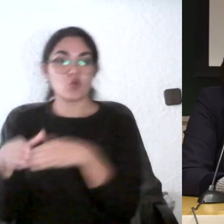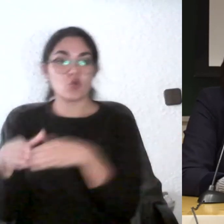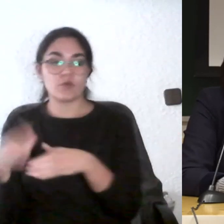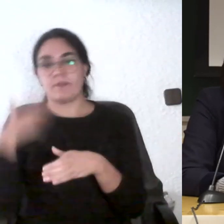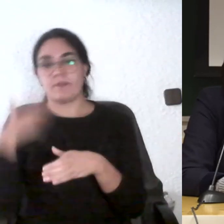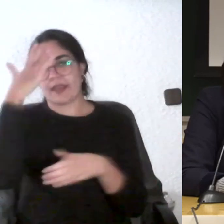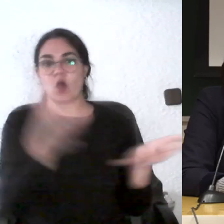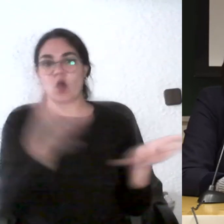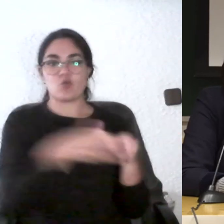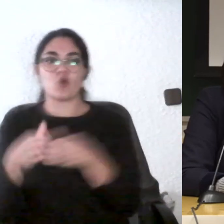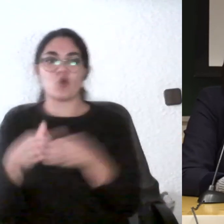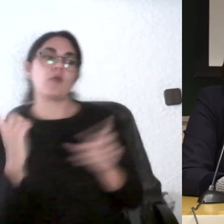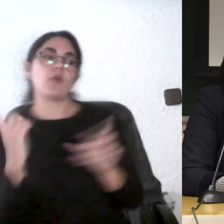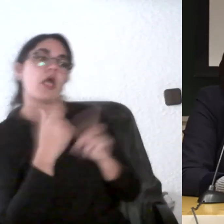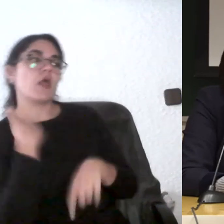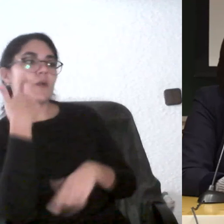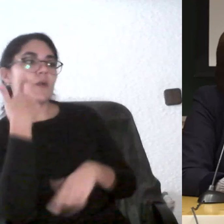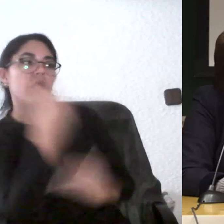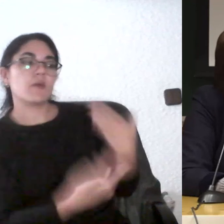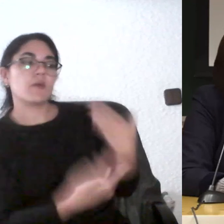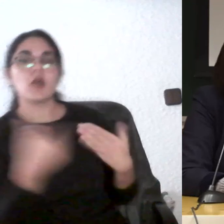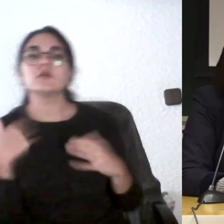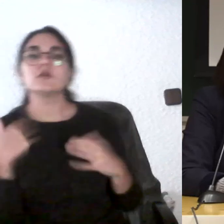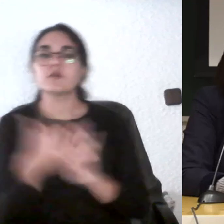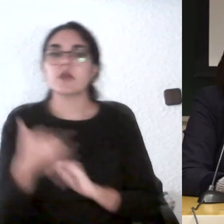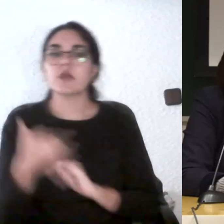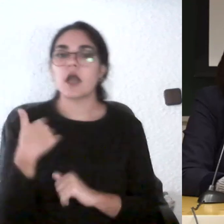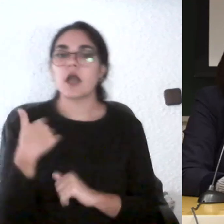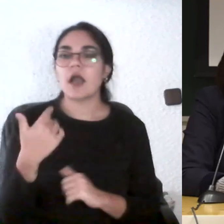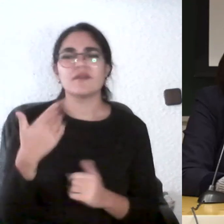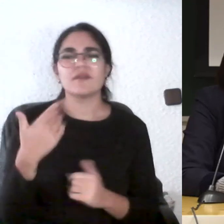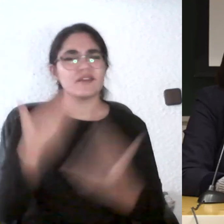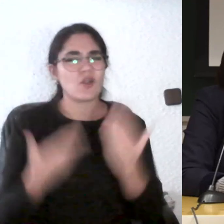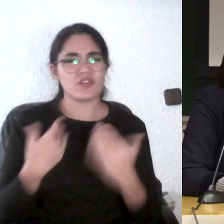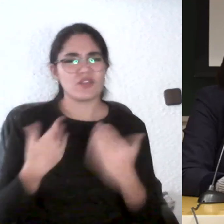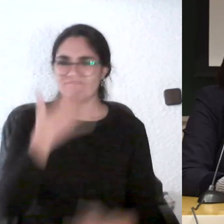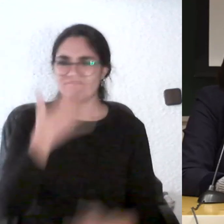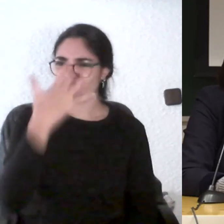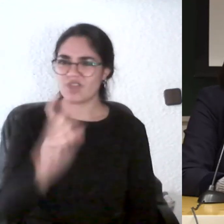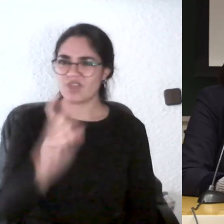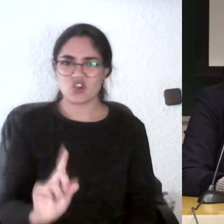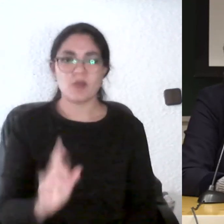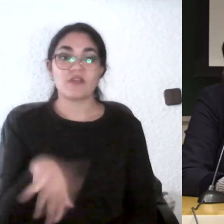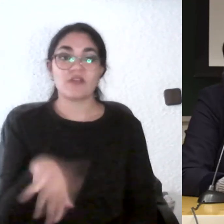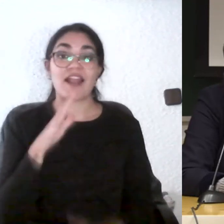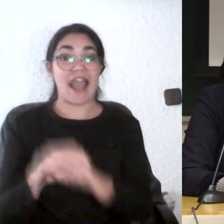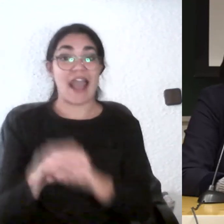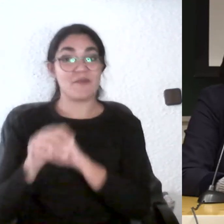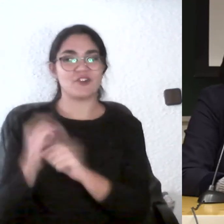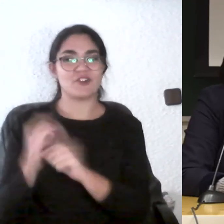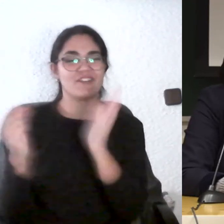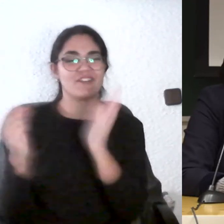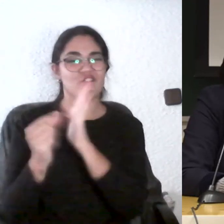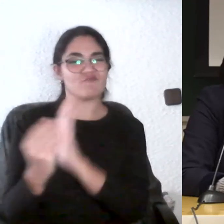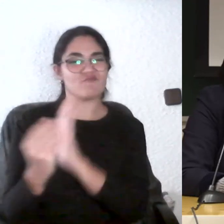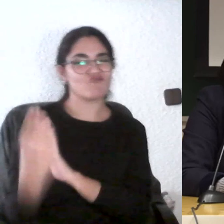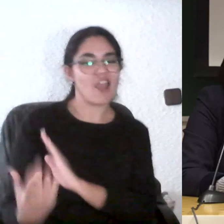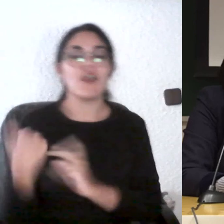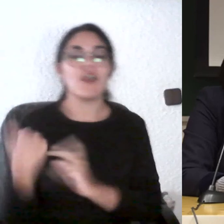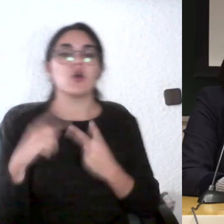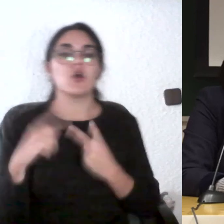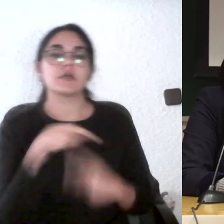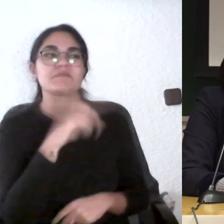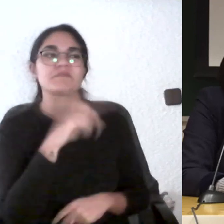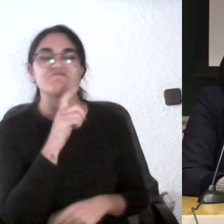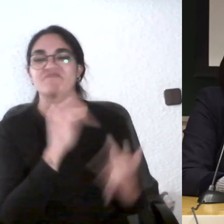pues me encontraba que la evaluación no era seria no era seria porque valoraban mejor a sus amigos o valoraban peor a los que no le